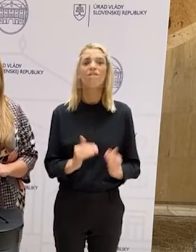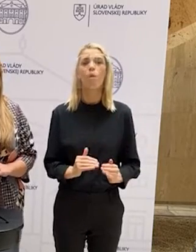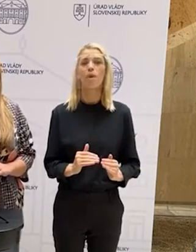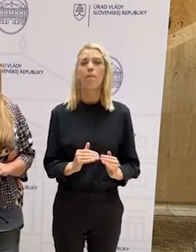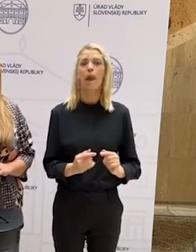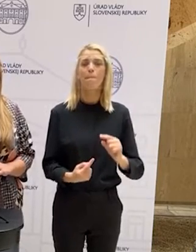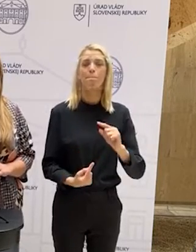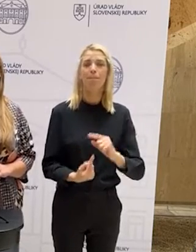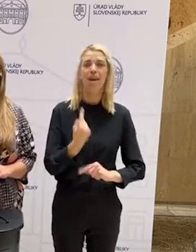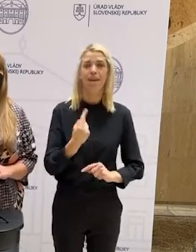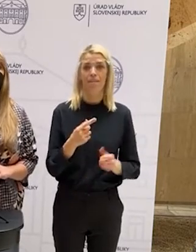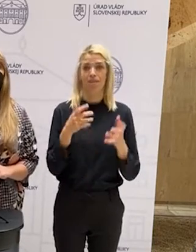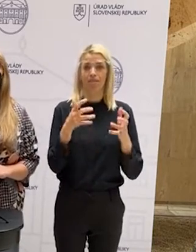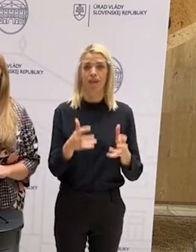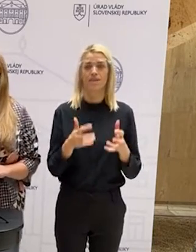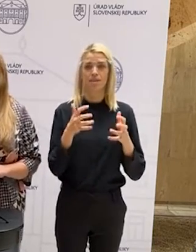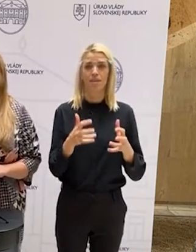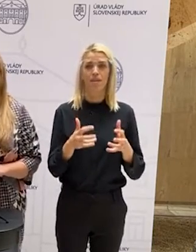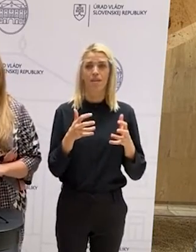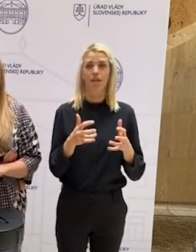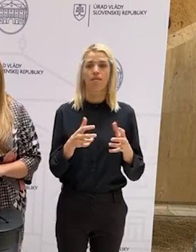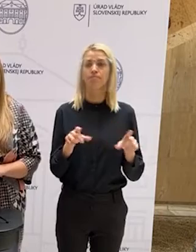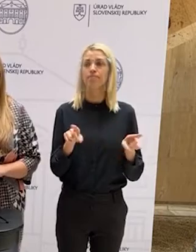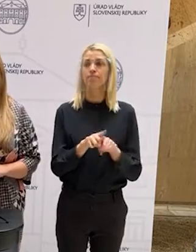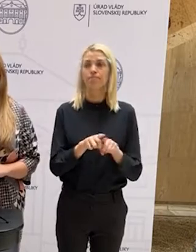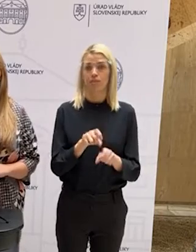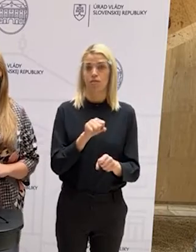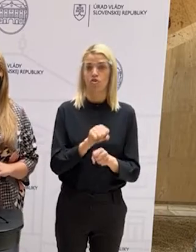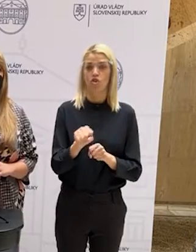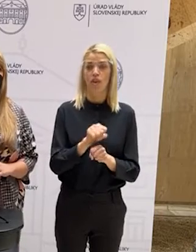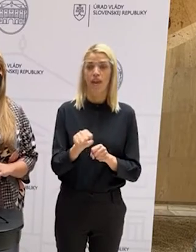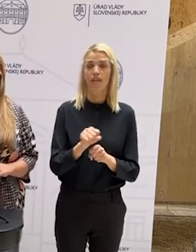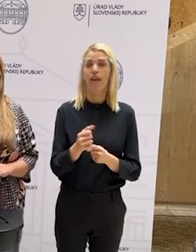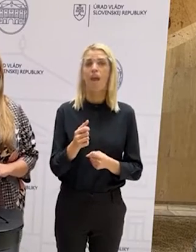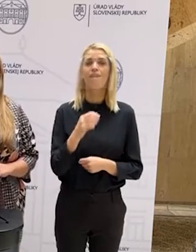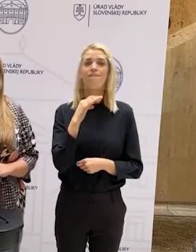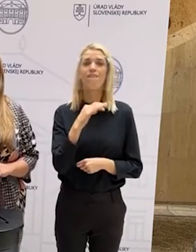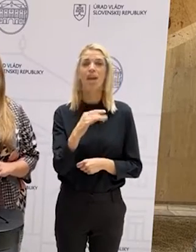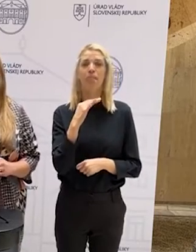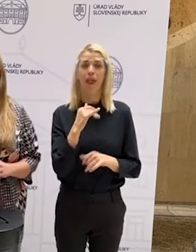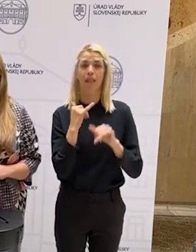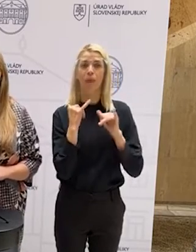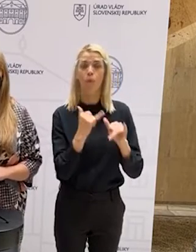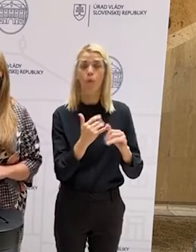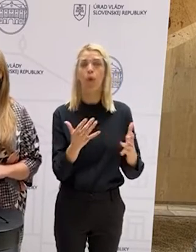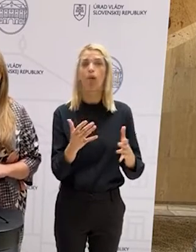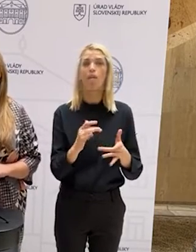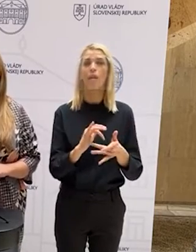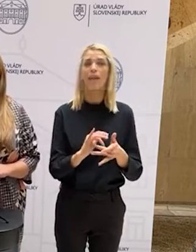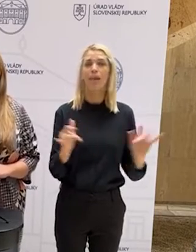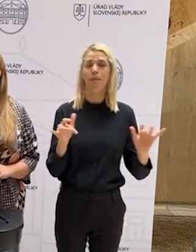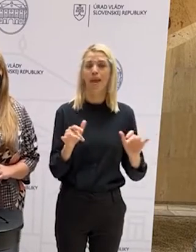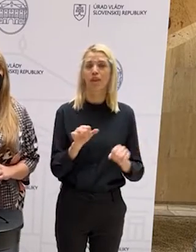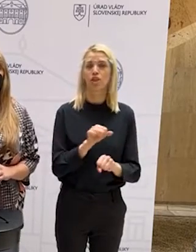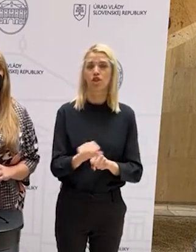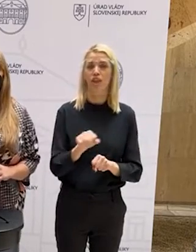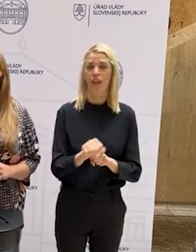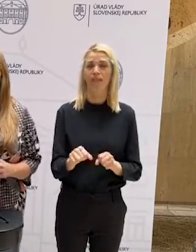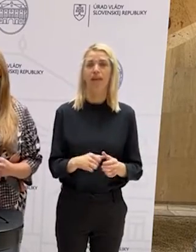prejavom násilia, či už formou šikany, verbálneho útoku, kyberšikany a podobne.